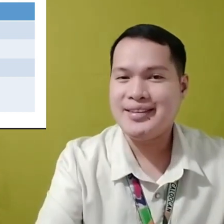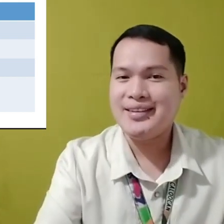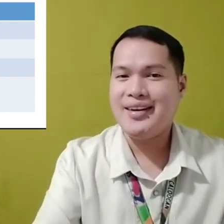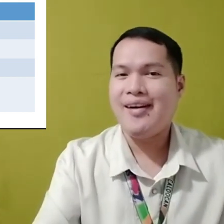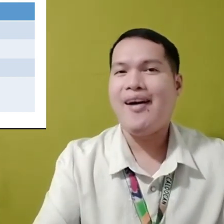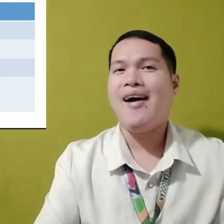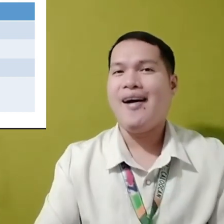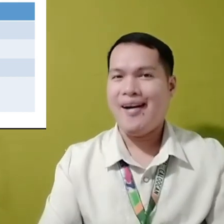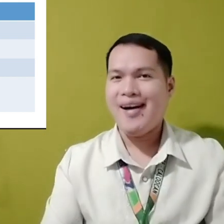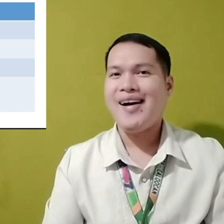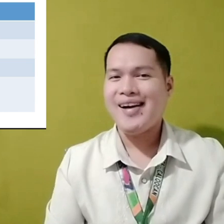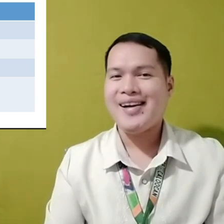Oceanic.